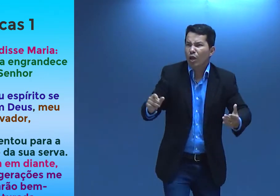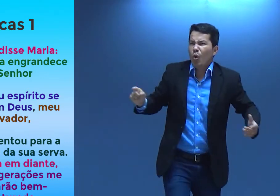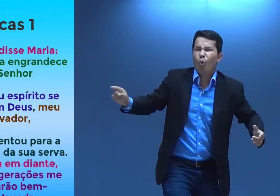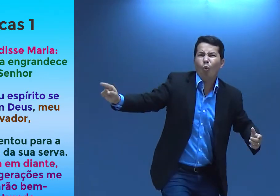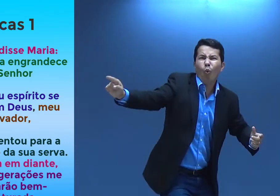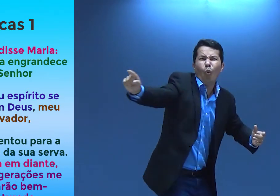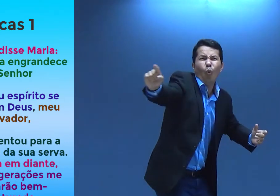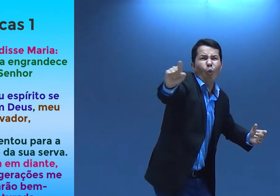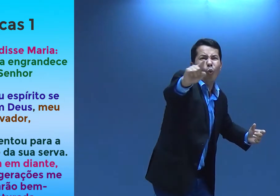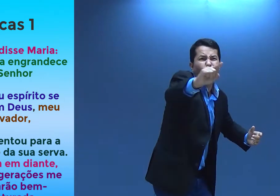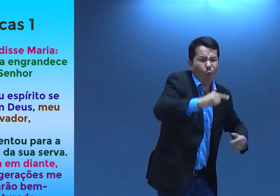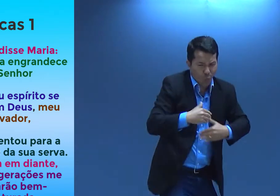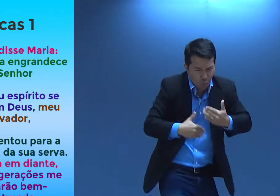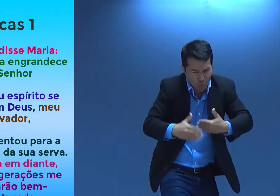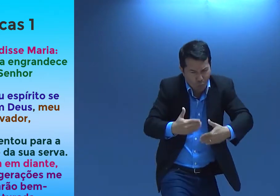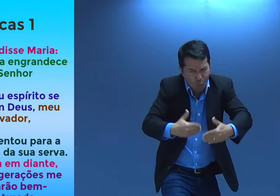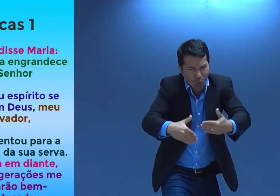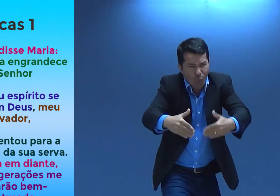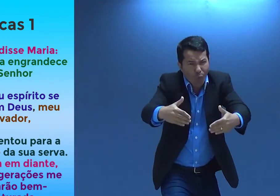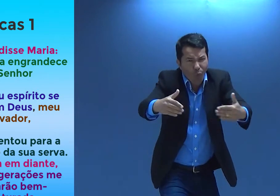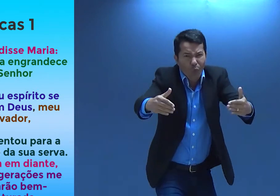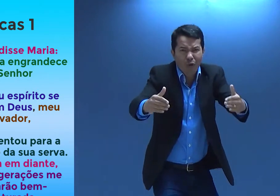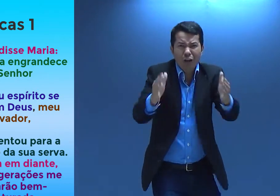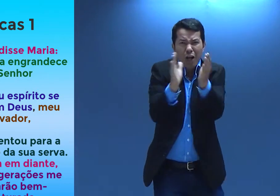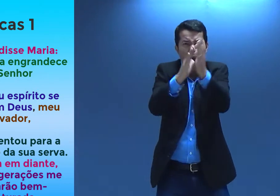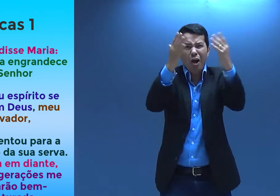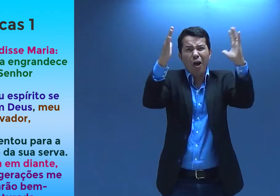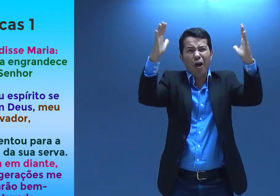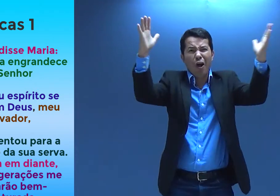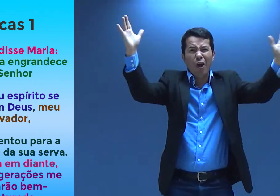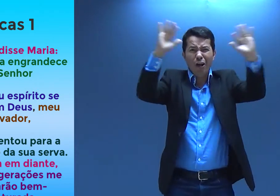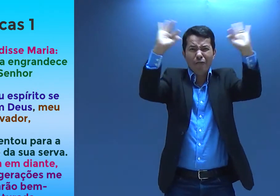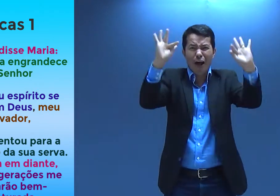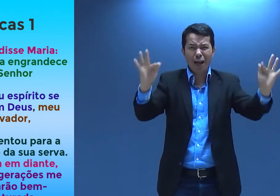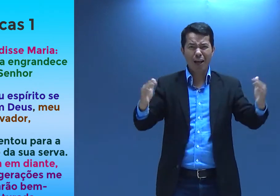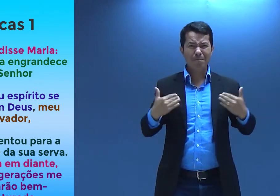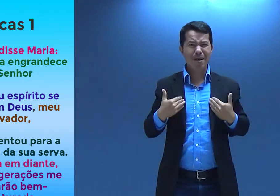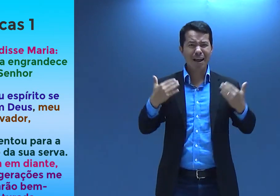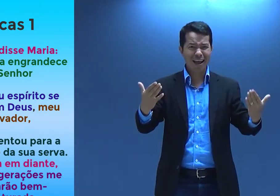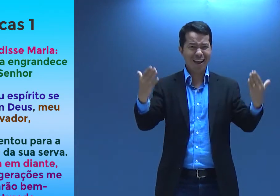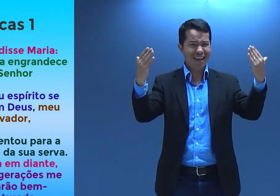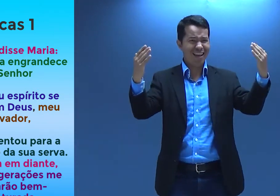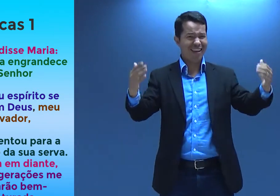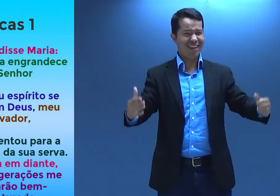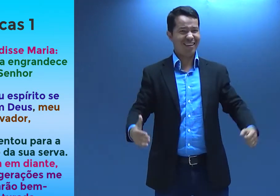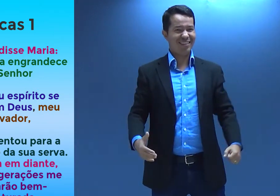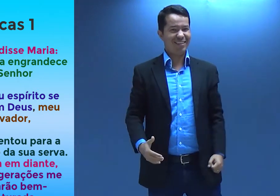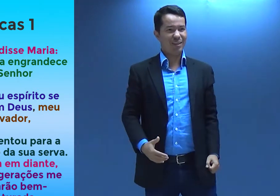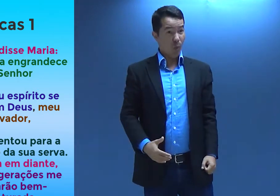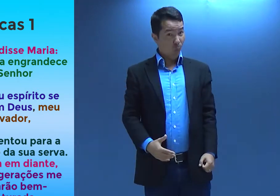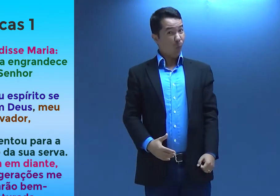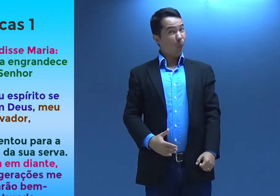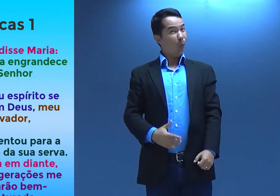agora em diante. Todas as gerações celebrarão e me chamarão de bem-aventurada.